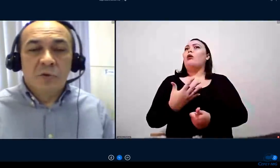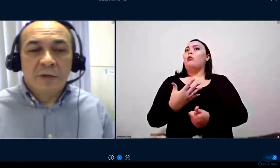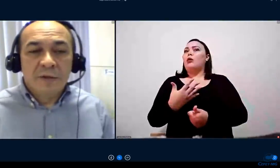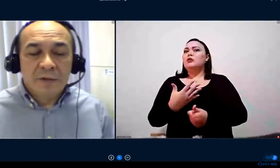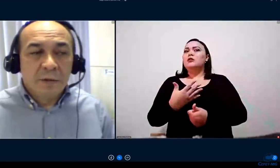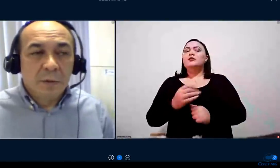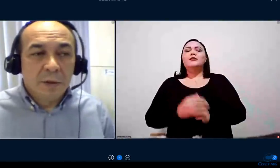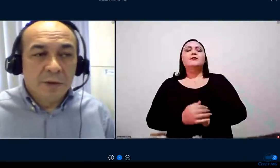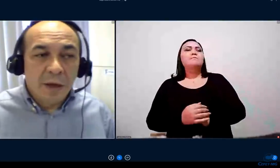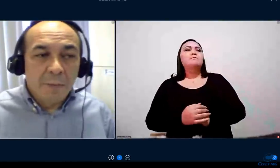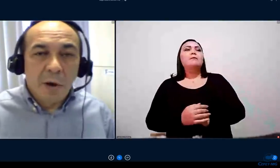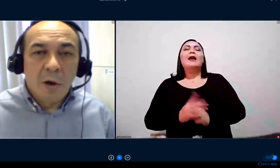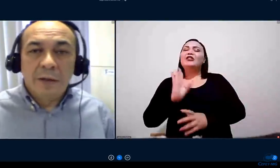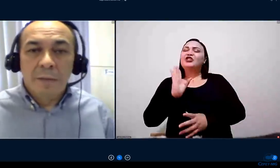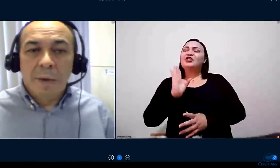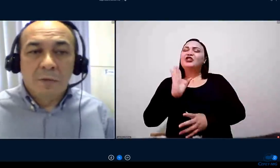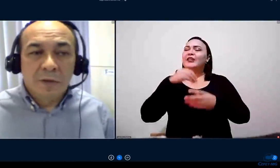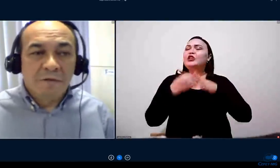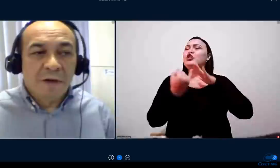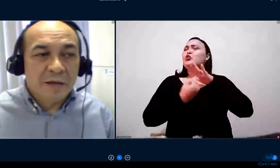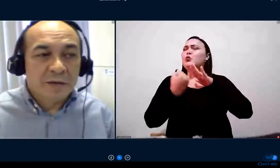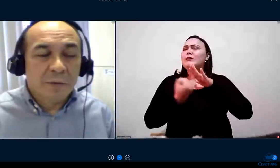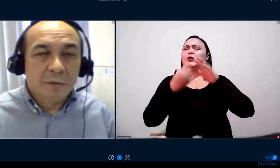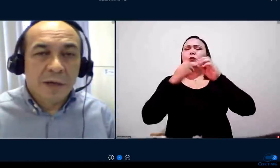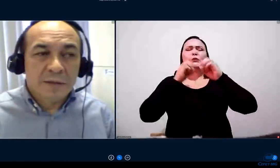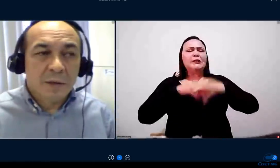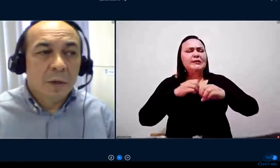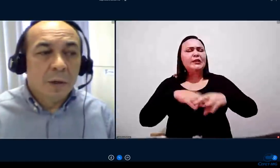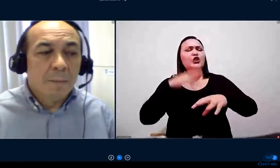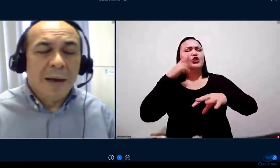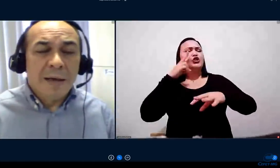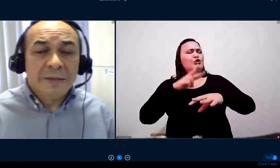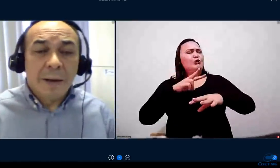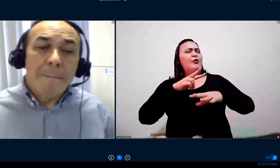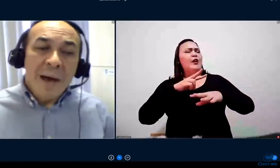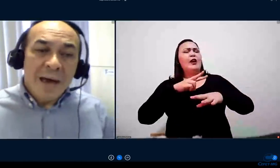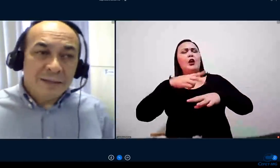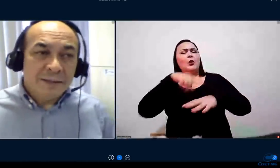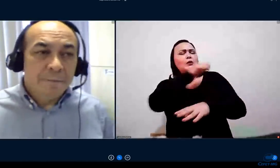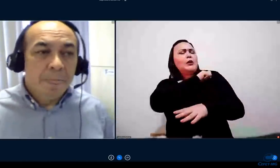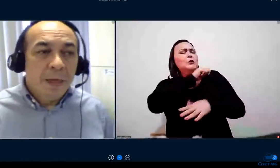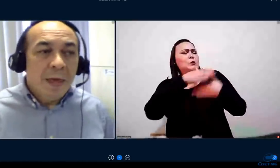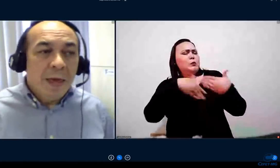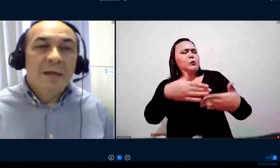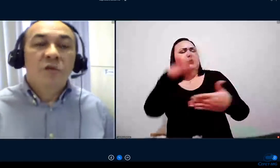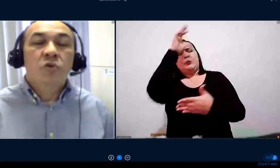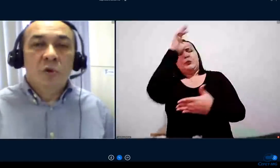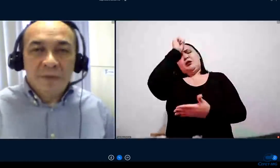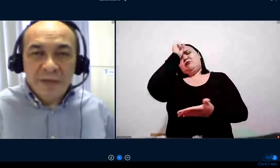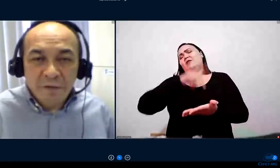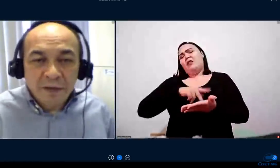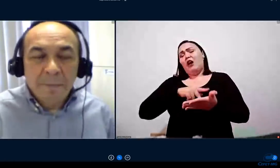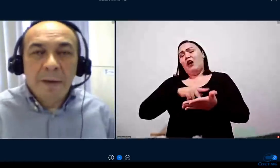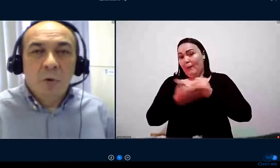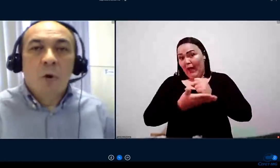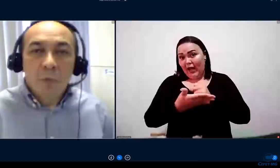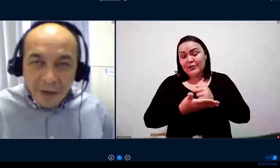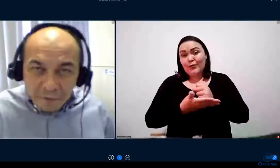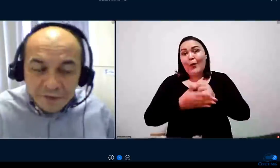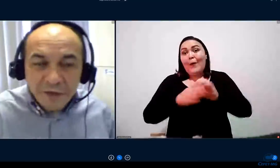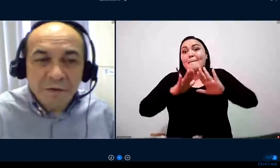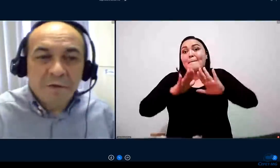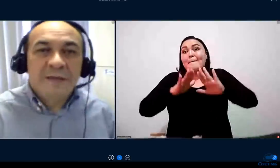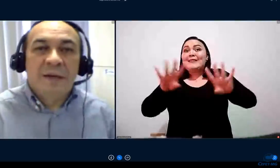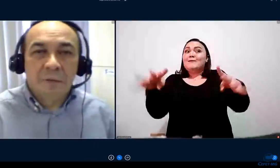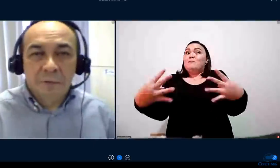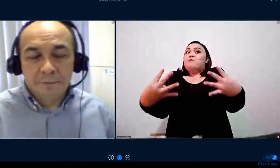instituições de ensino que têm maior rendimento de avaliação da educação básica, mas eles nos observam também como o